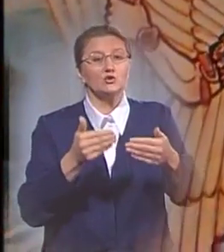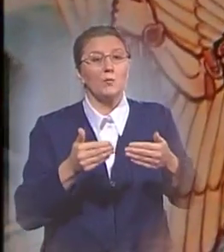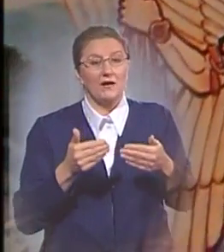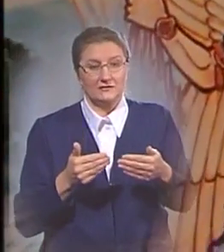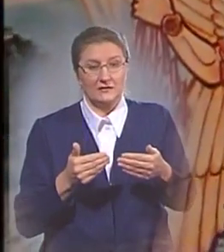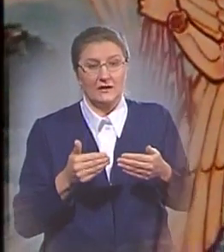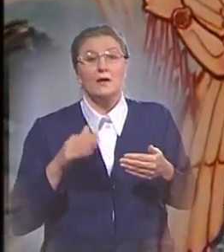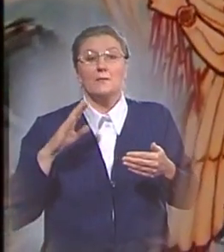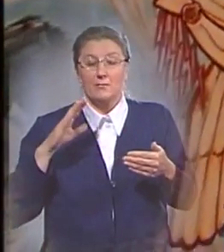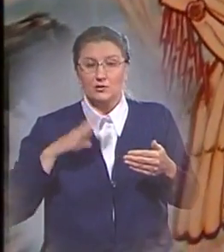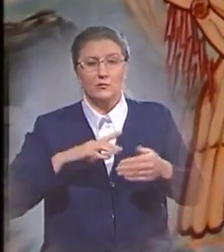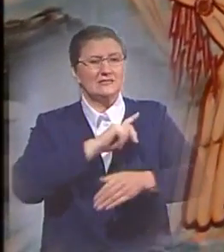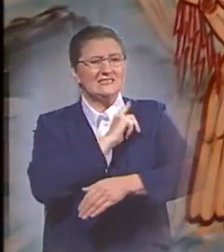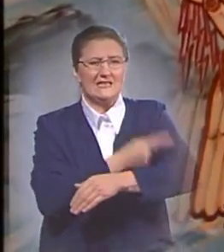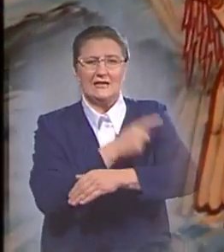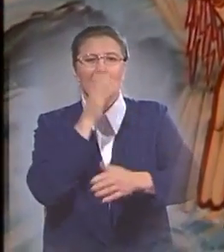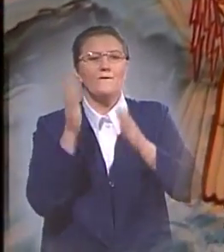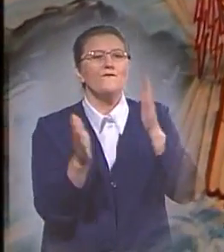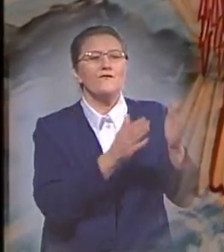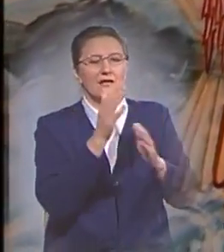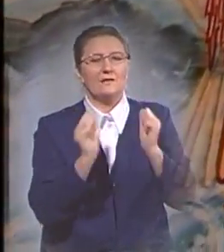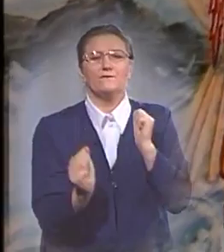Затем задул резкий ветер и высушил землю.